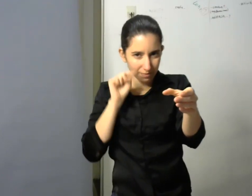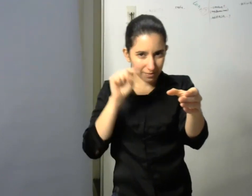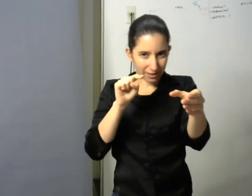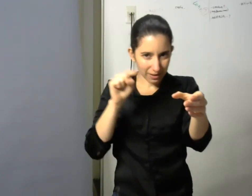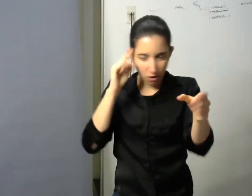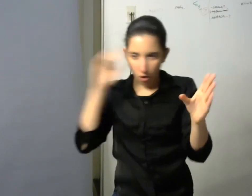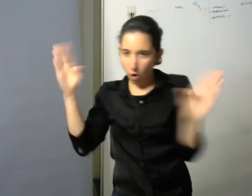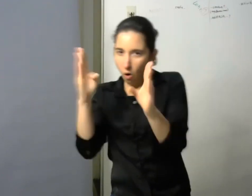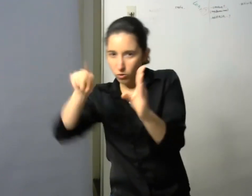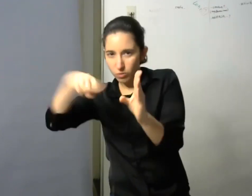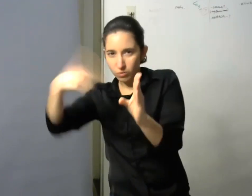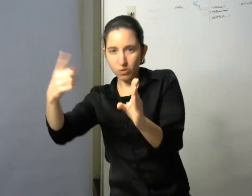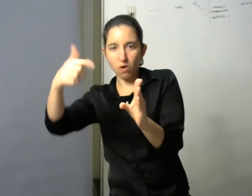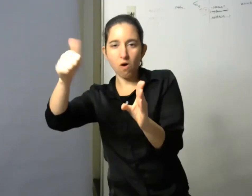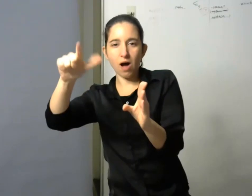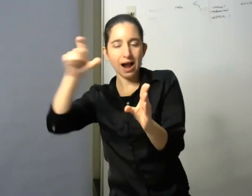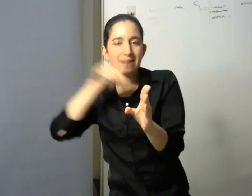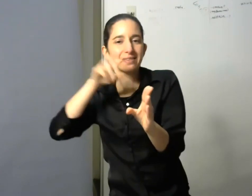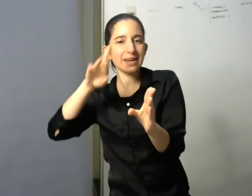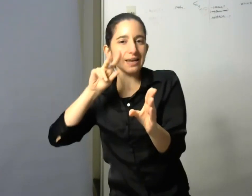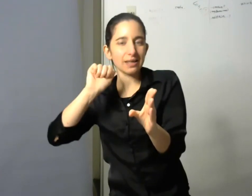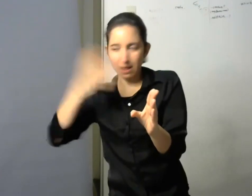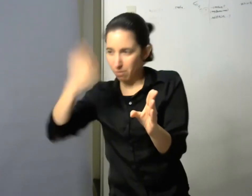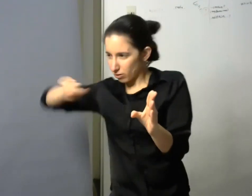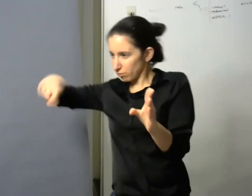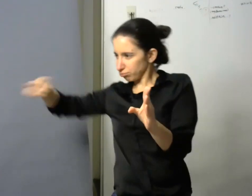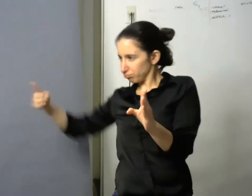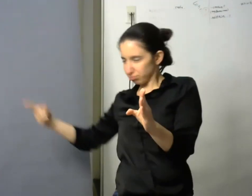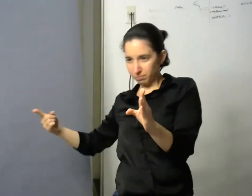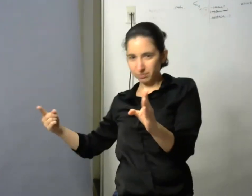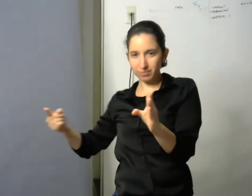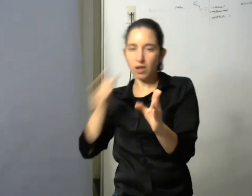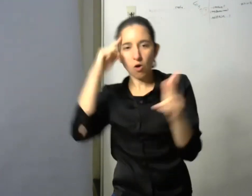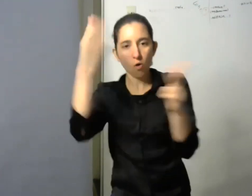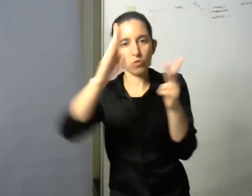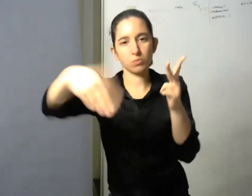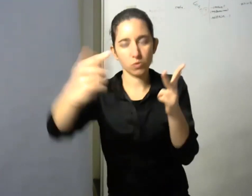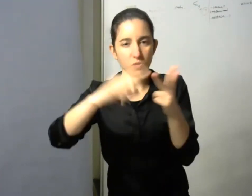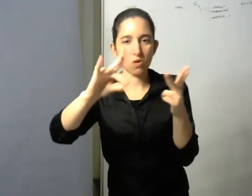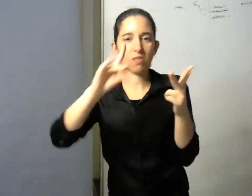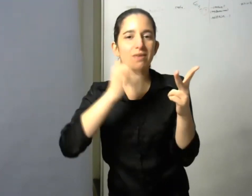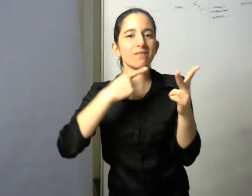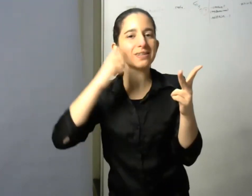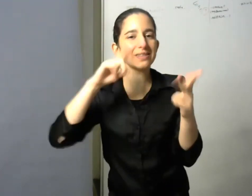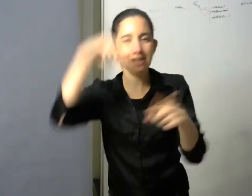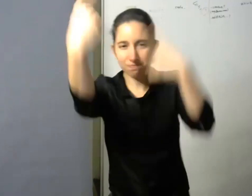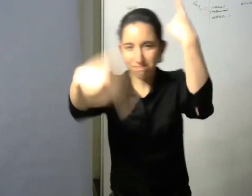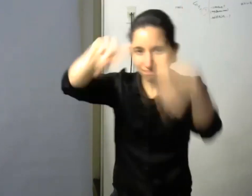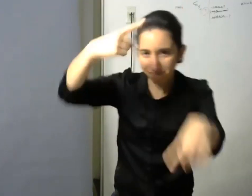y diversidad creo que aquí vamos a tener la apertura